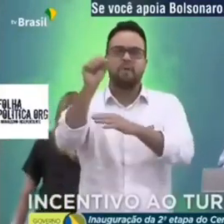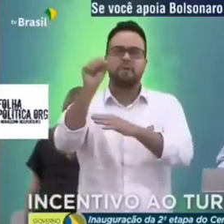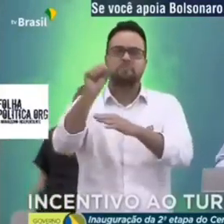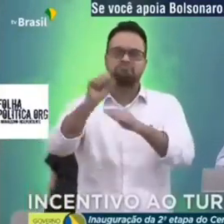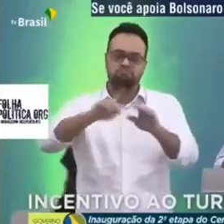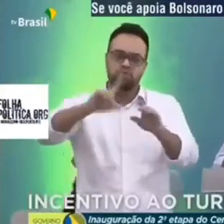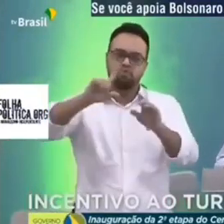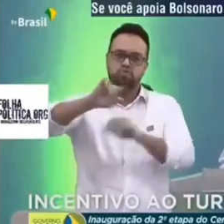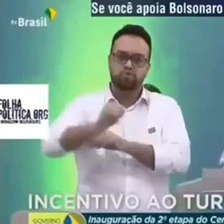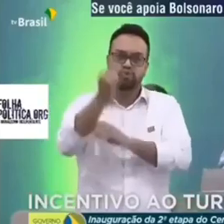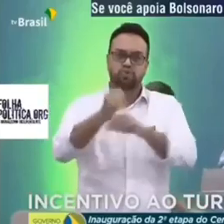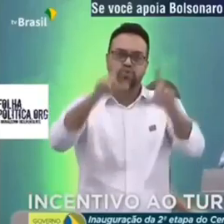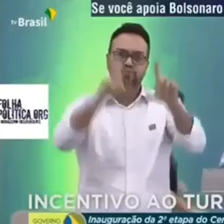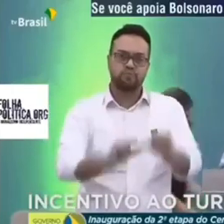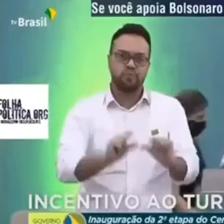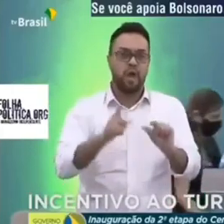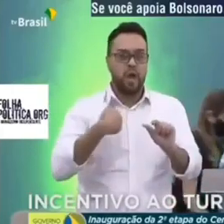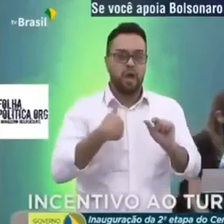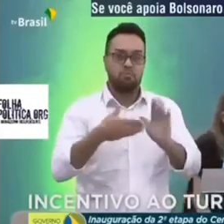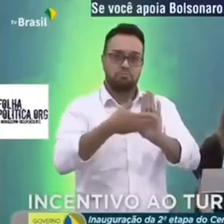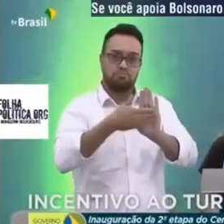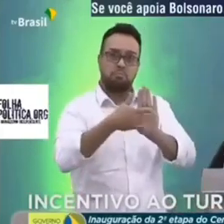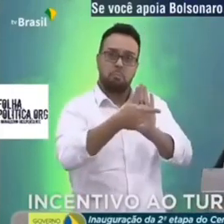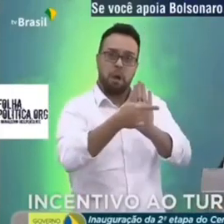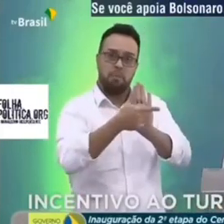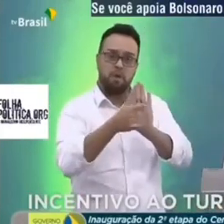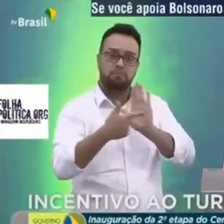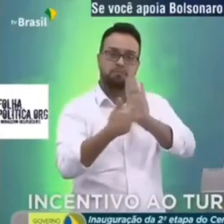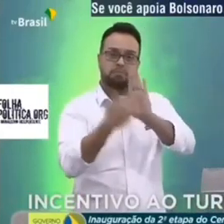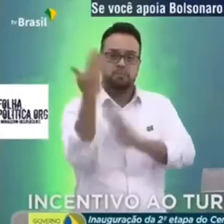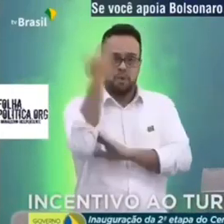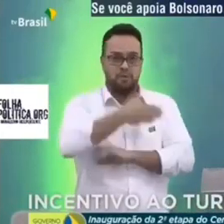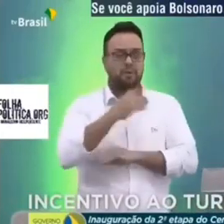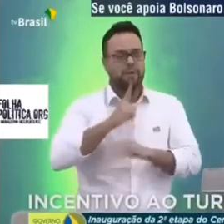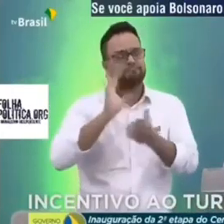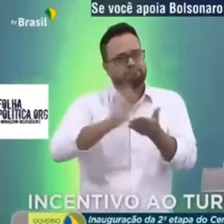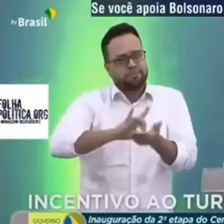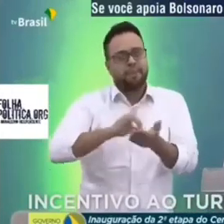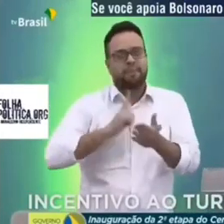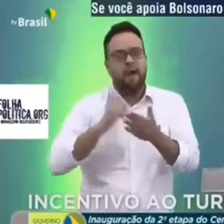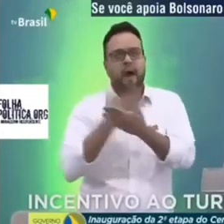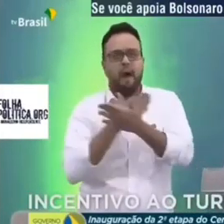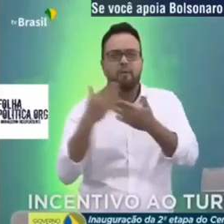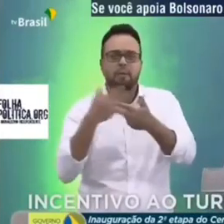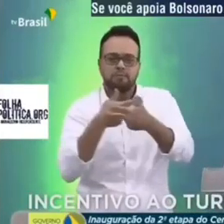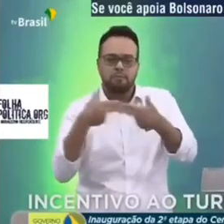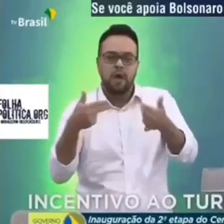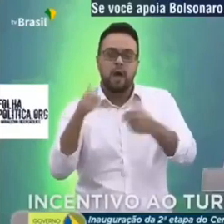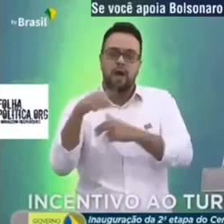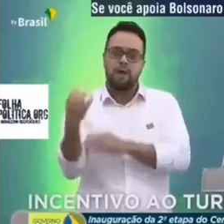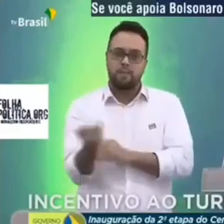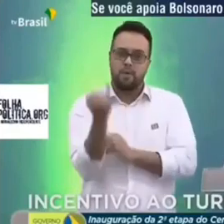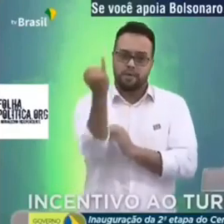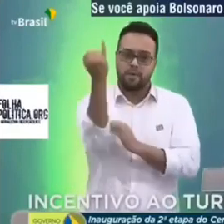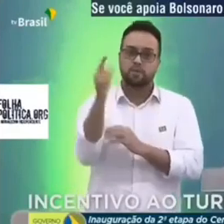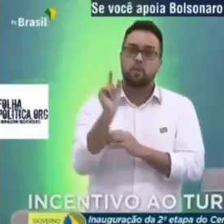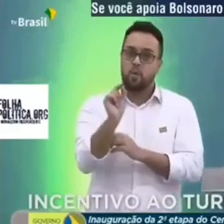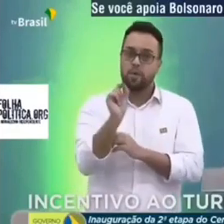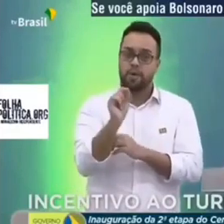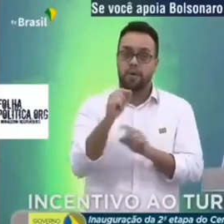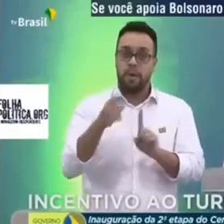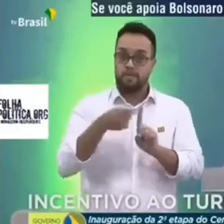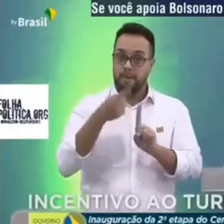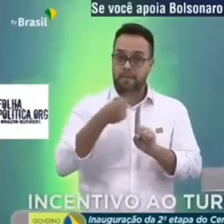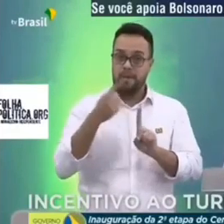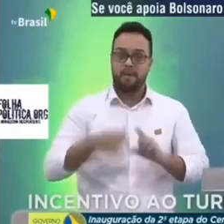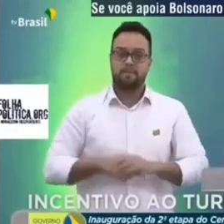meio que eu tenho eu trago o papel aqui, mas é porque realmente a gente tem algumas coisas muito importantes a primeira